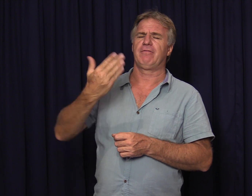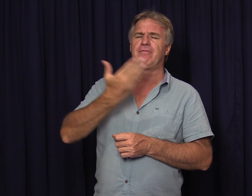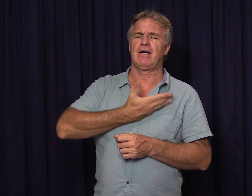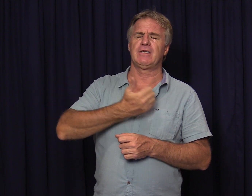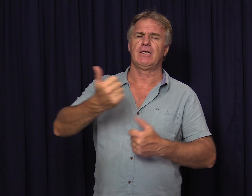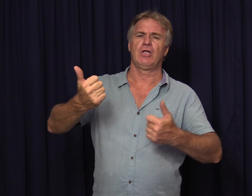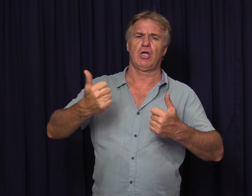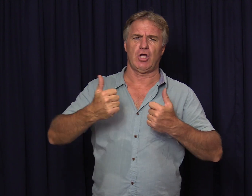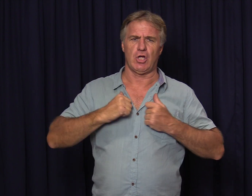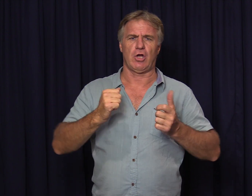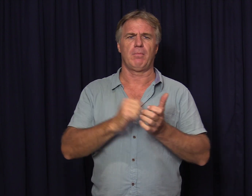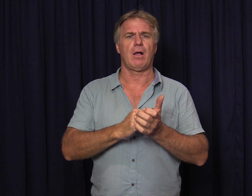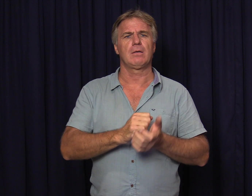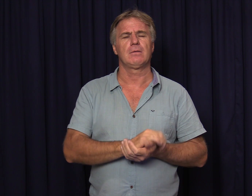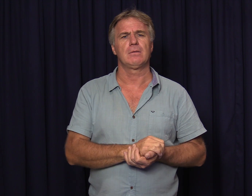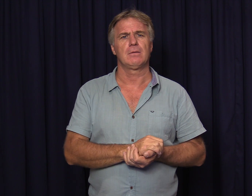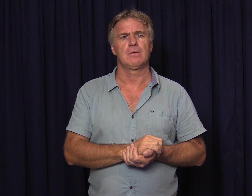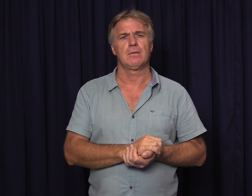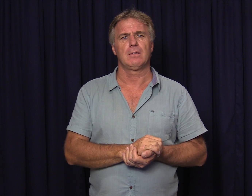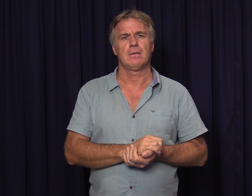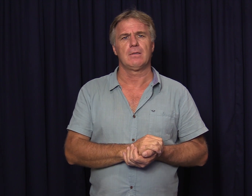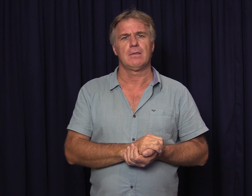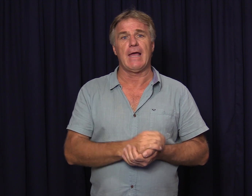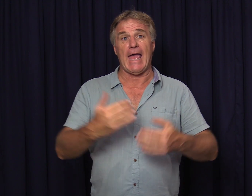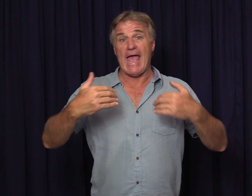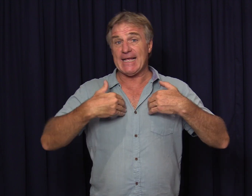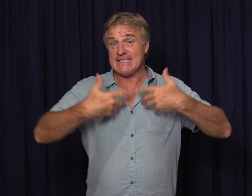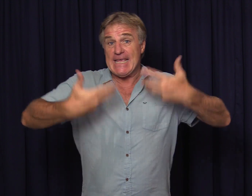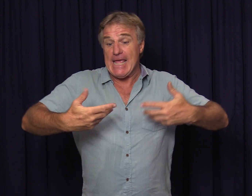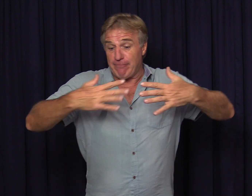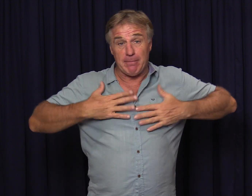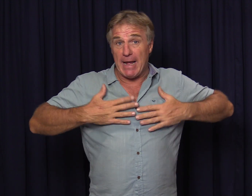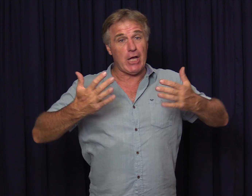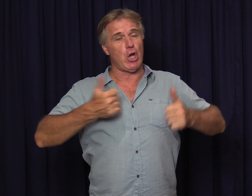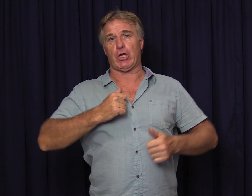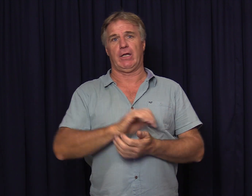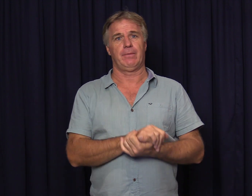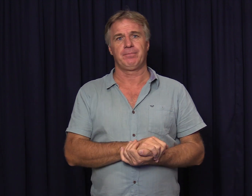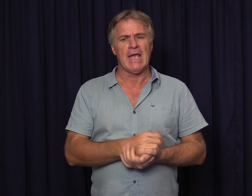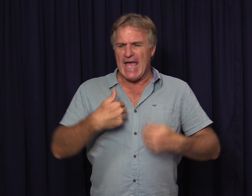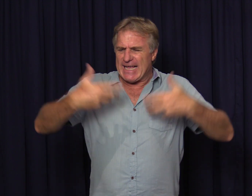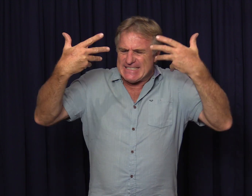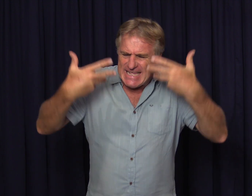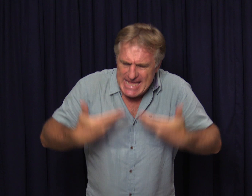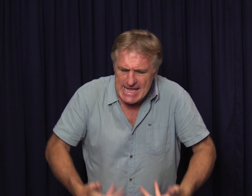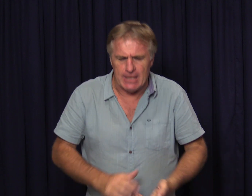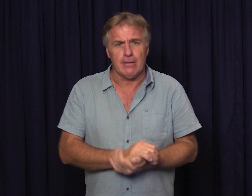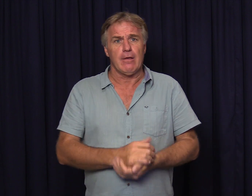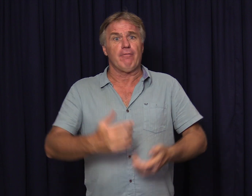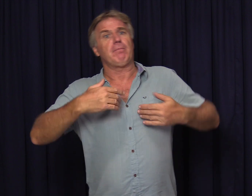vader gelukkig maak ek is nie hier vir my gelukk nie ek is nie hier vir